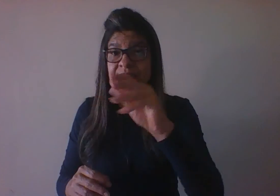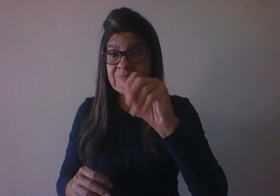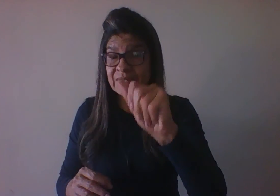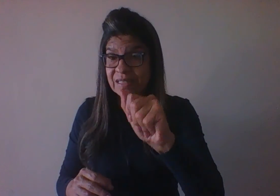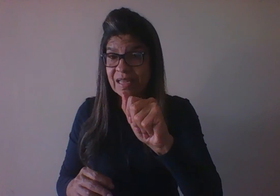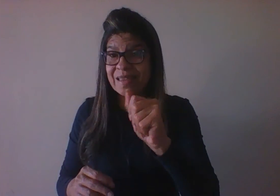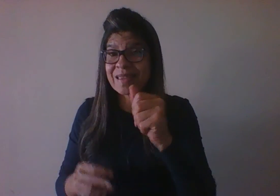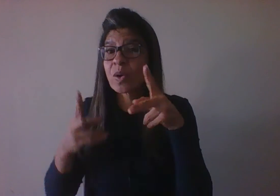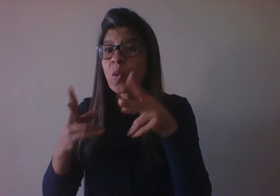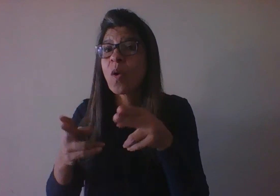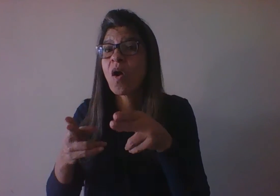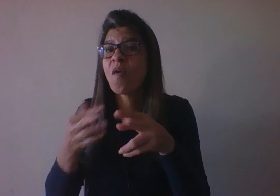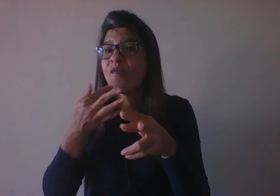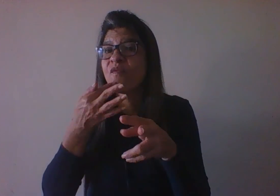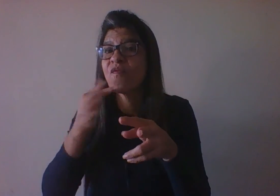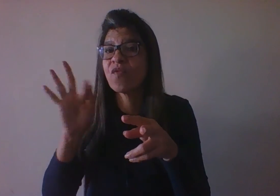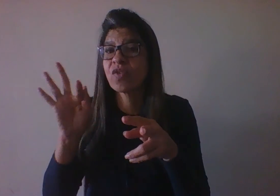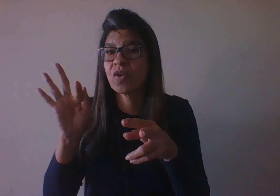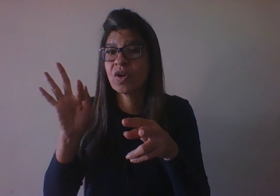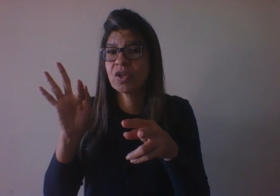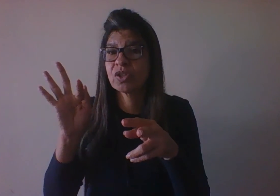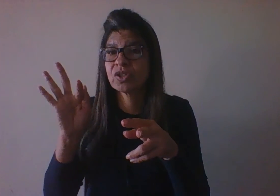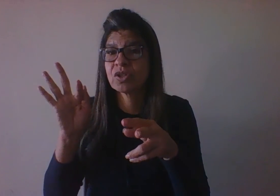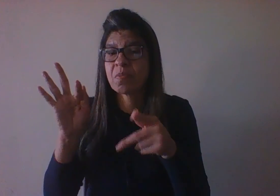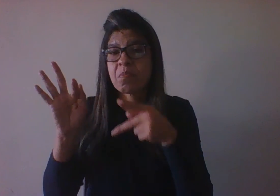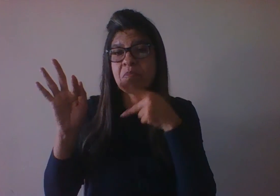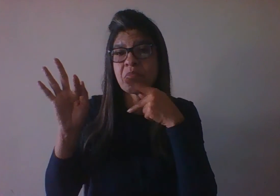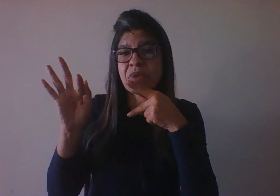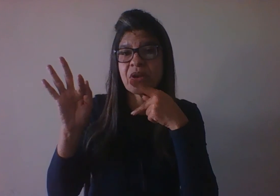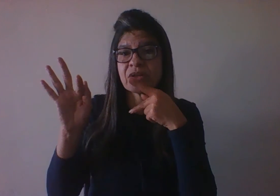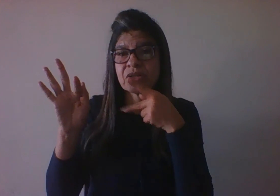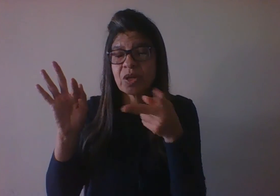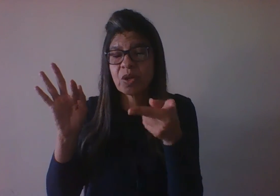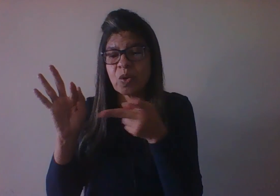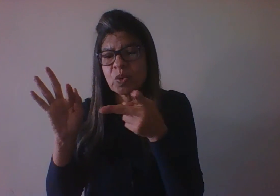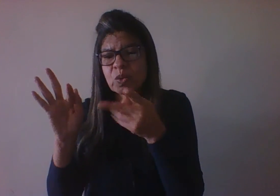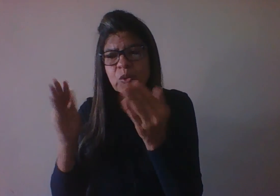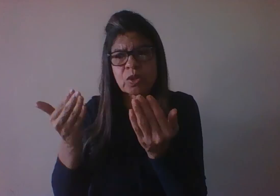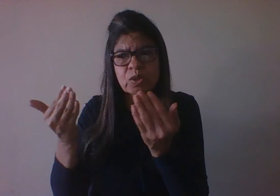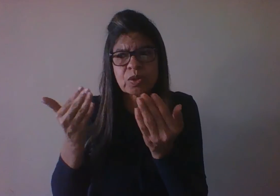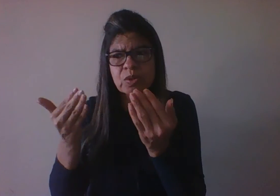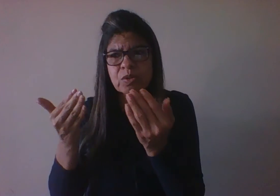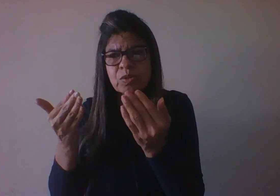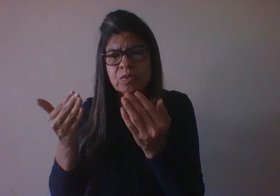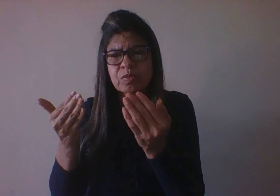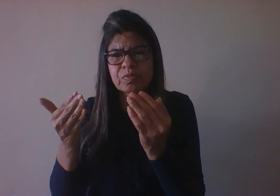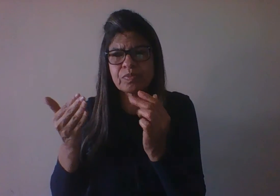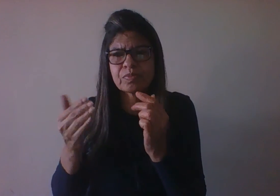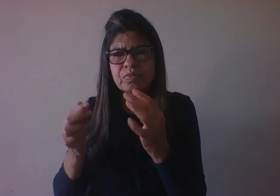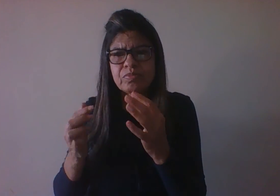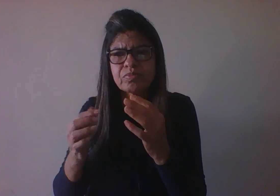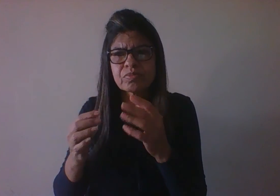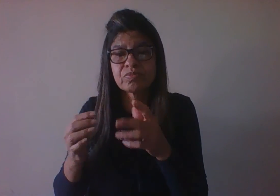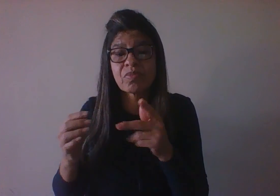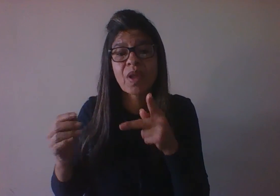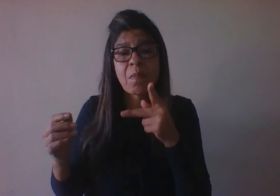se dá em função dessa energia sexual, dessa pulsão, dessa libido. Já a PAG entende que as